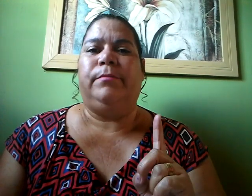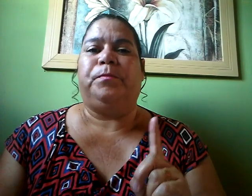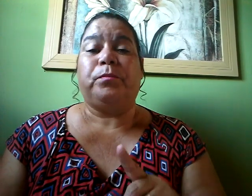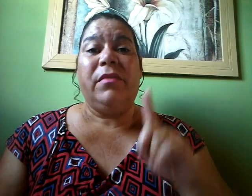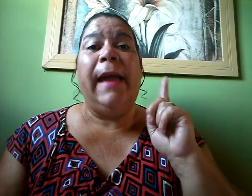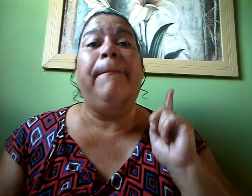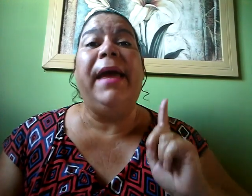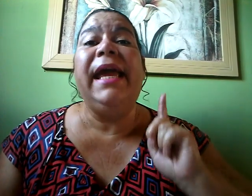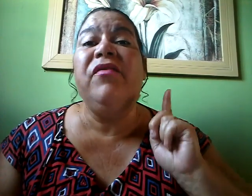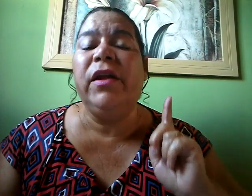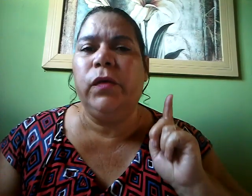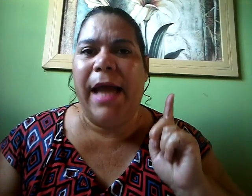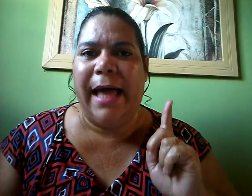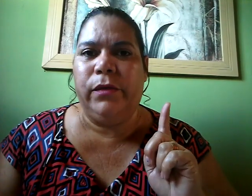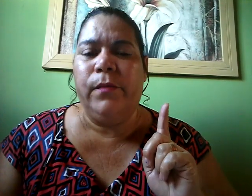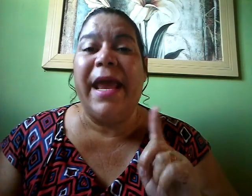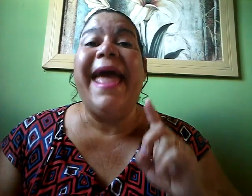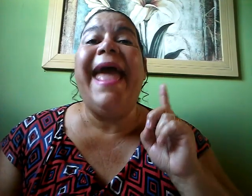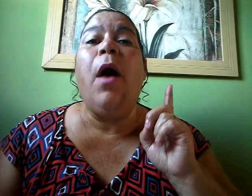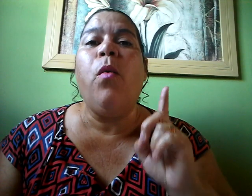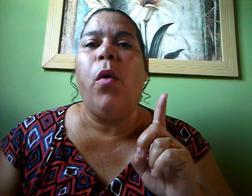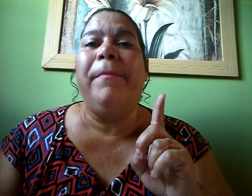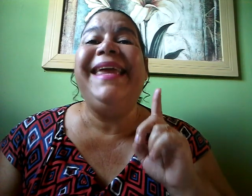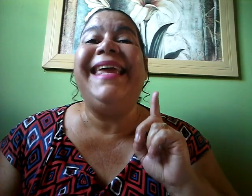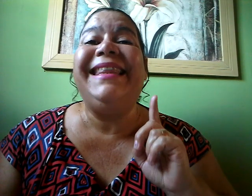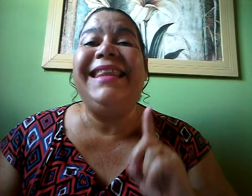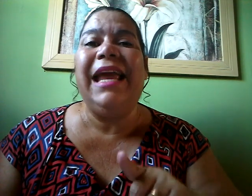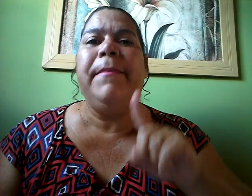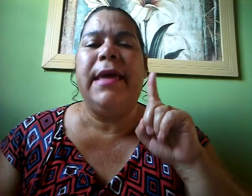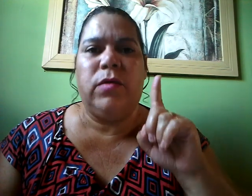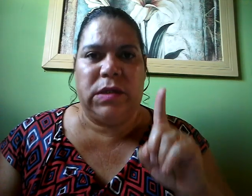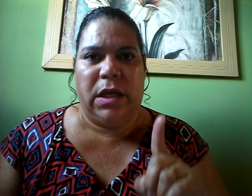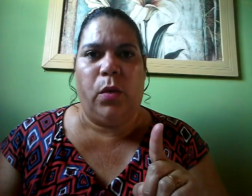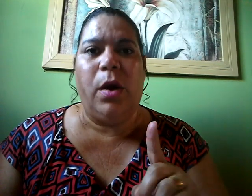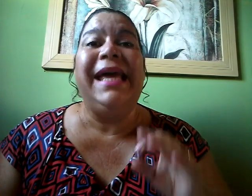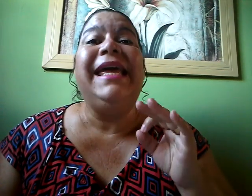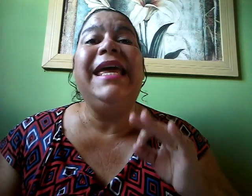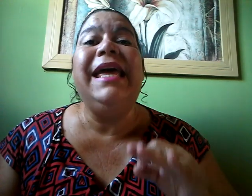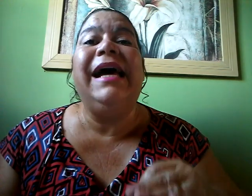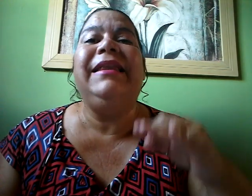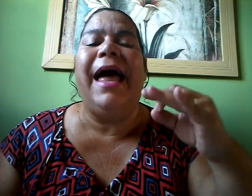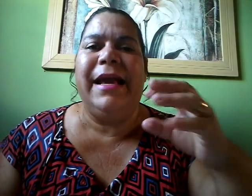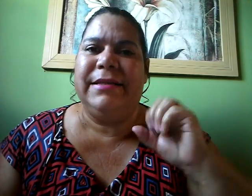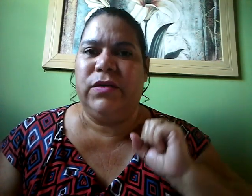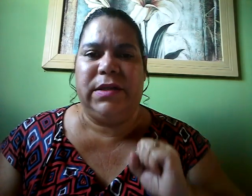Bem-aventurado é o homem que teme ao Senhor e anda em seus